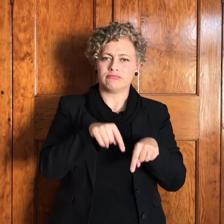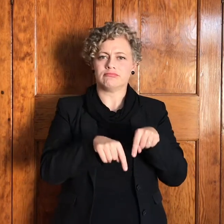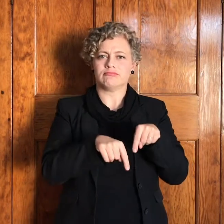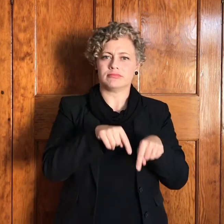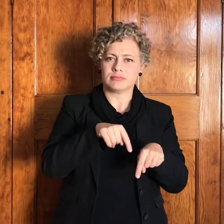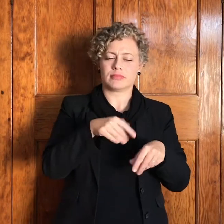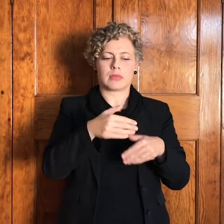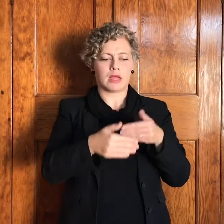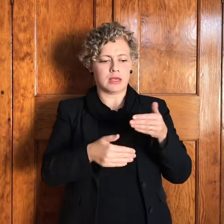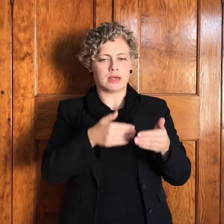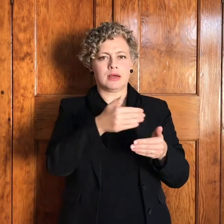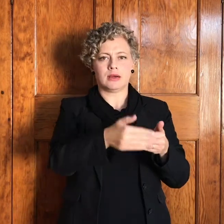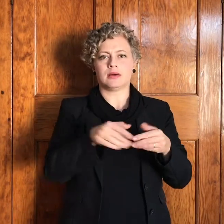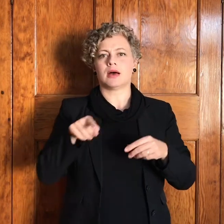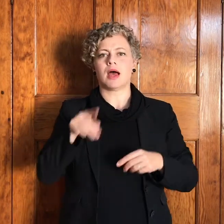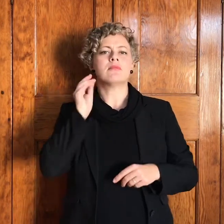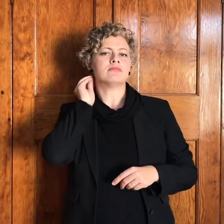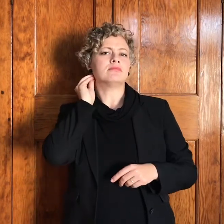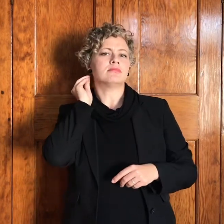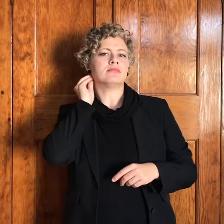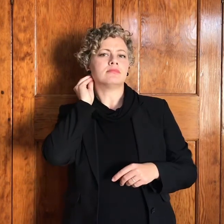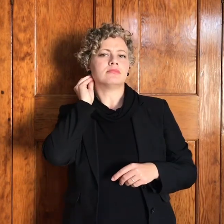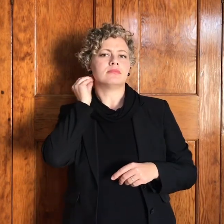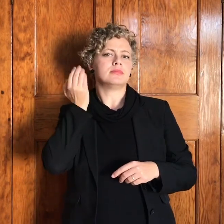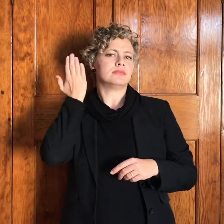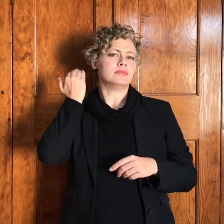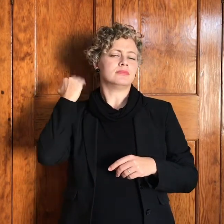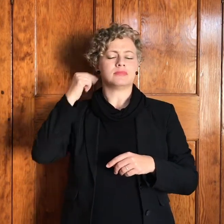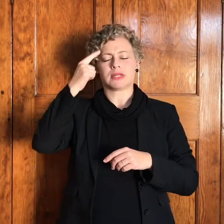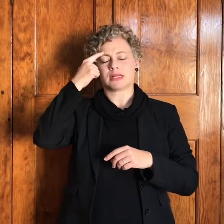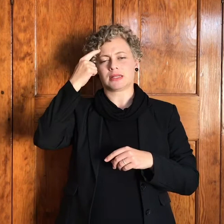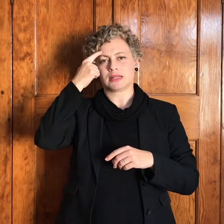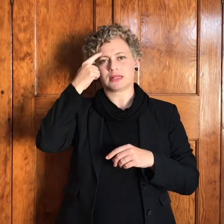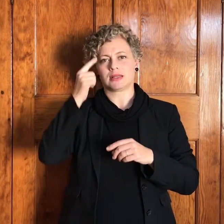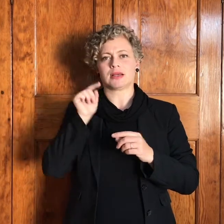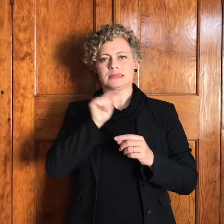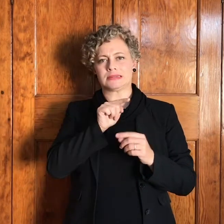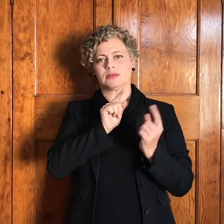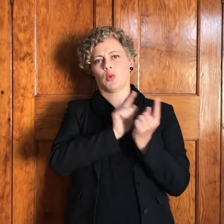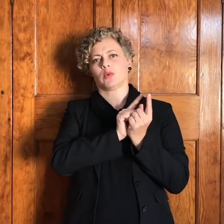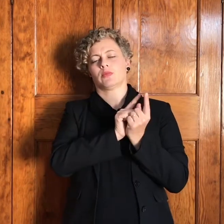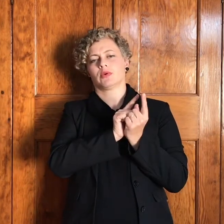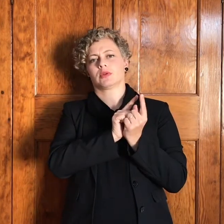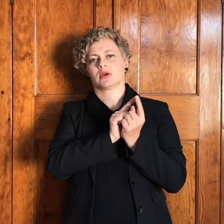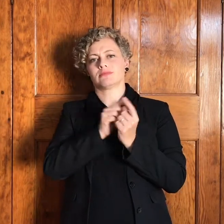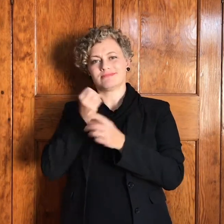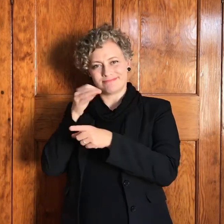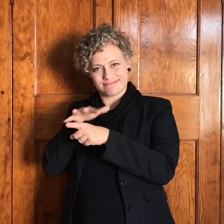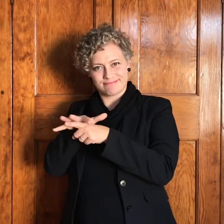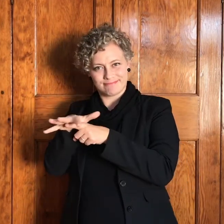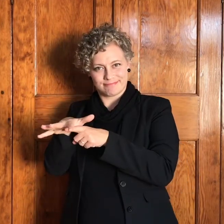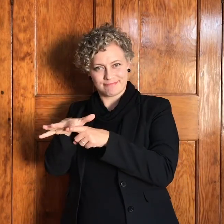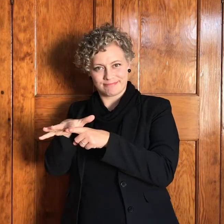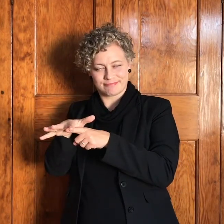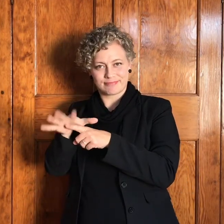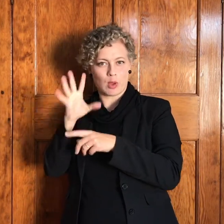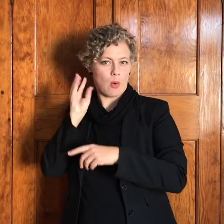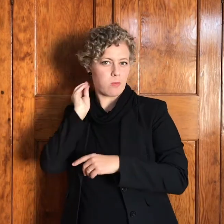ontmoeting dat so het jou raak en spore op jou laat is nie so vreemd nie maar wat